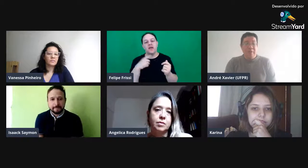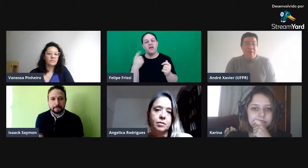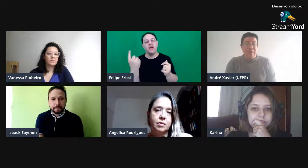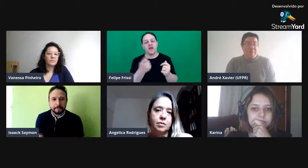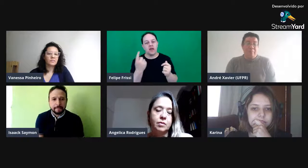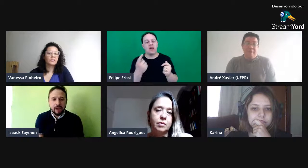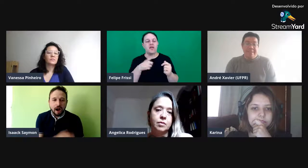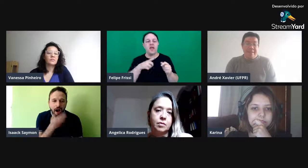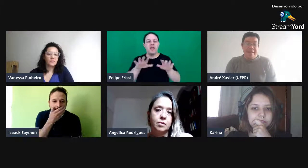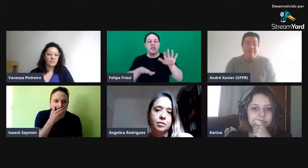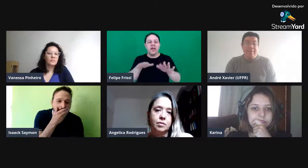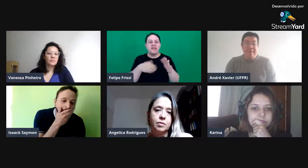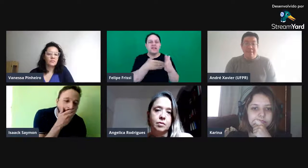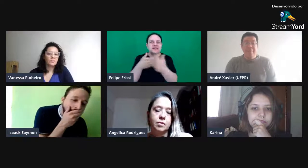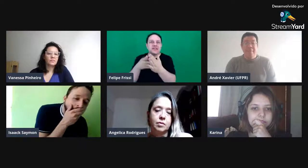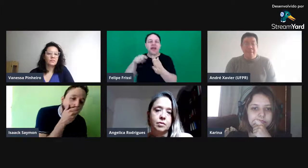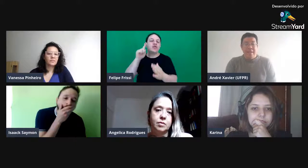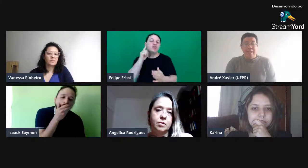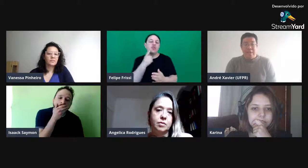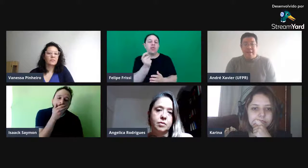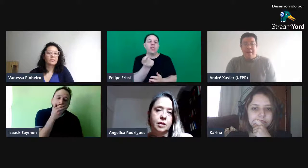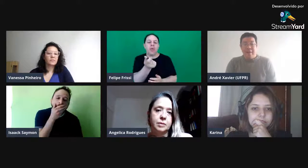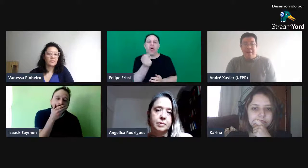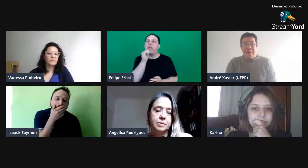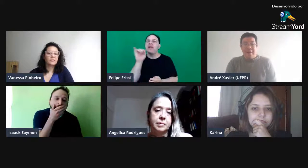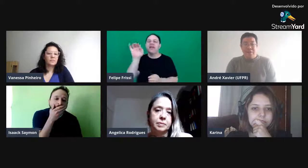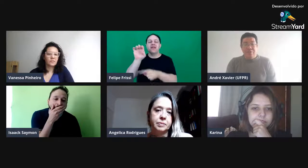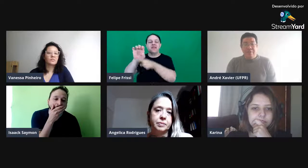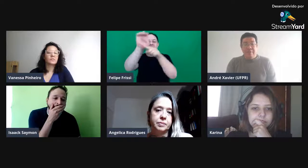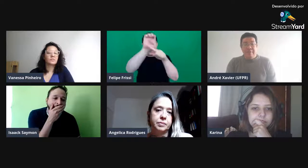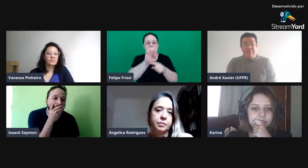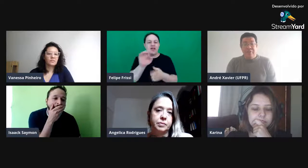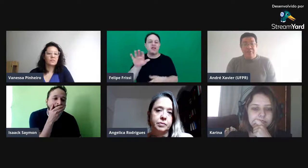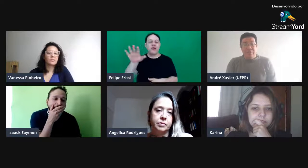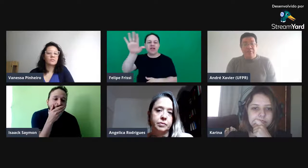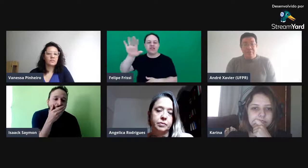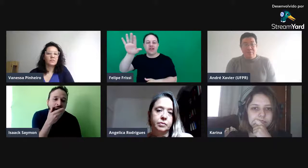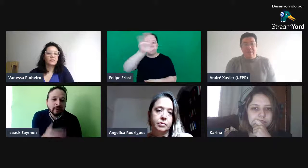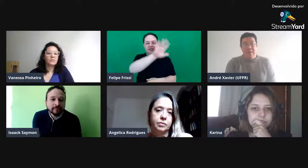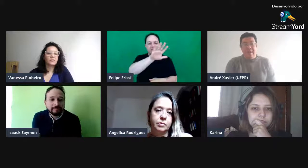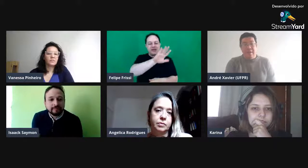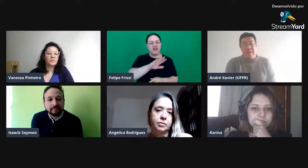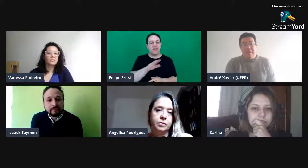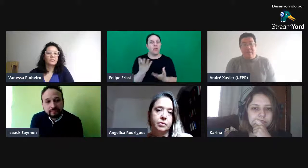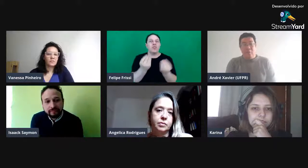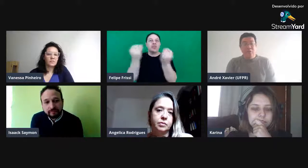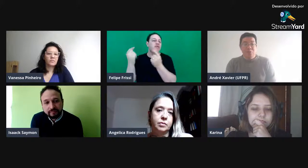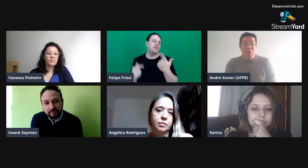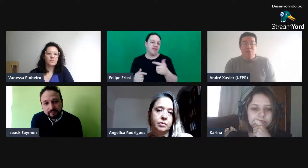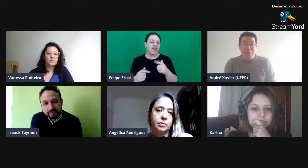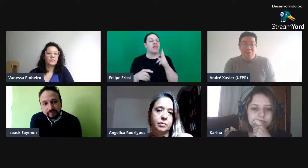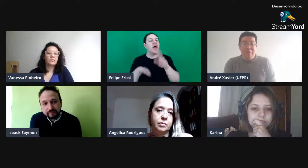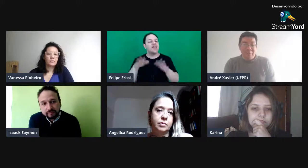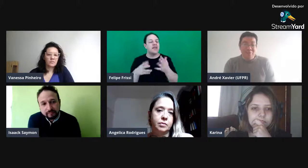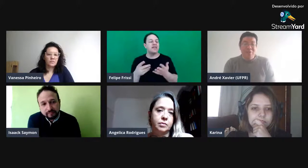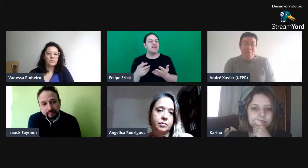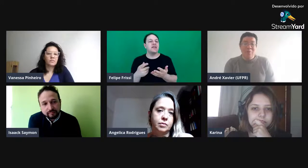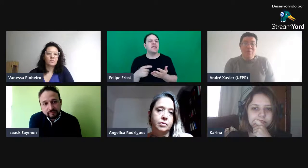e por estado, então, isso acaba impedindo, né? Um estudo sociolinguístico